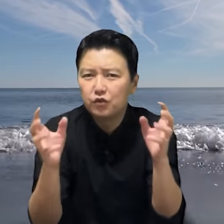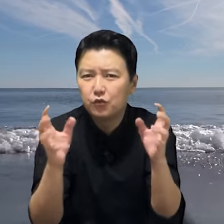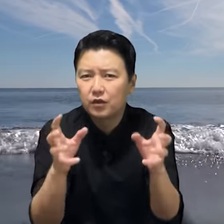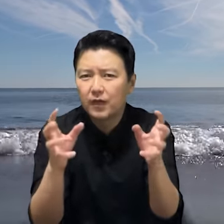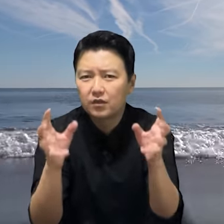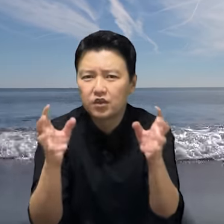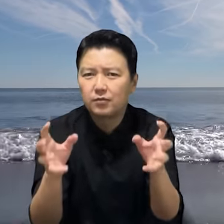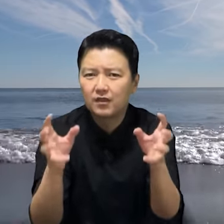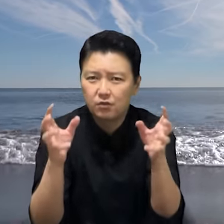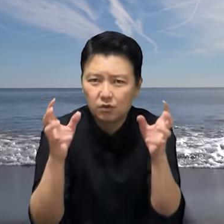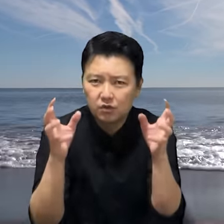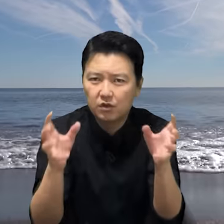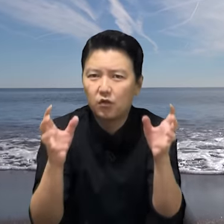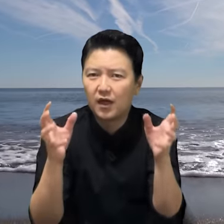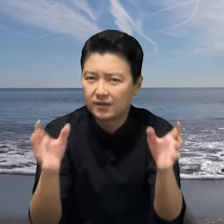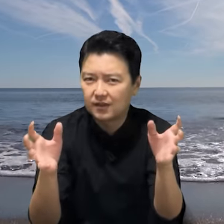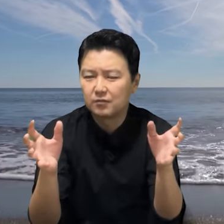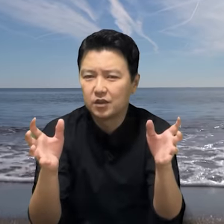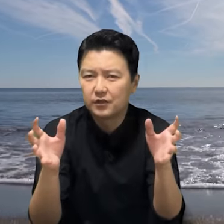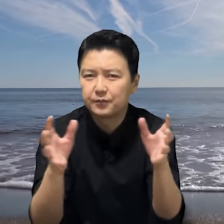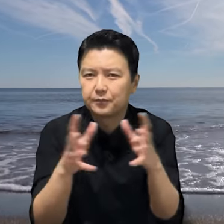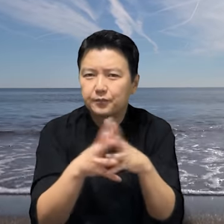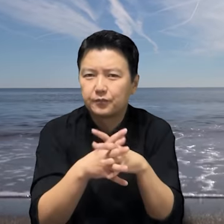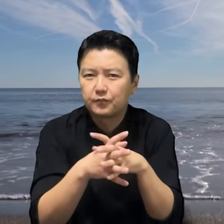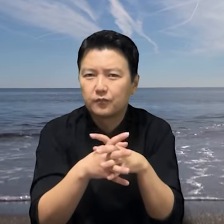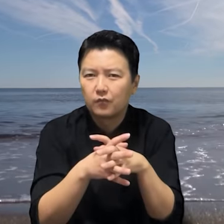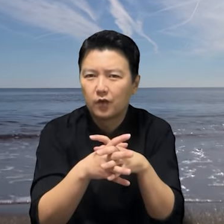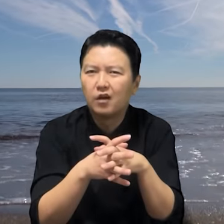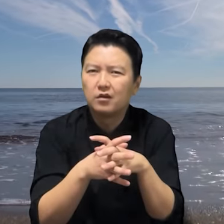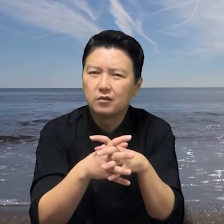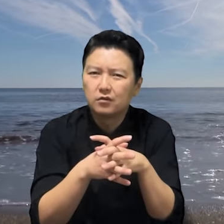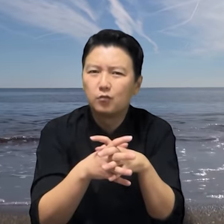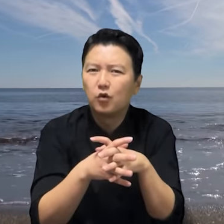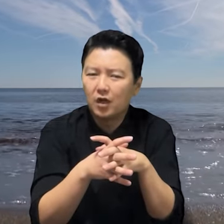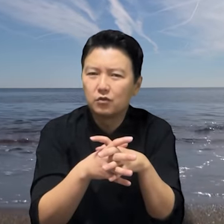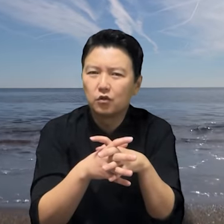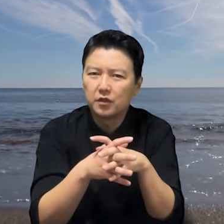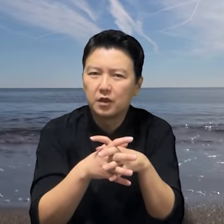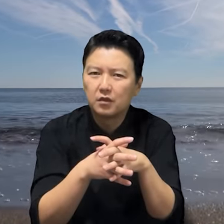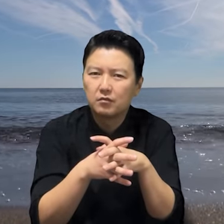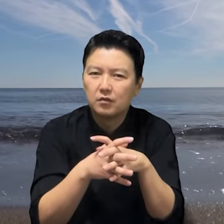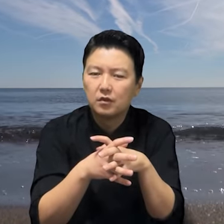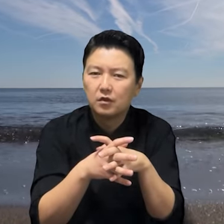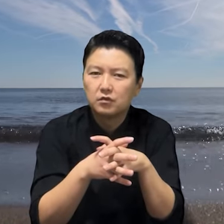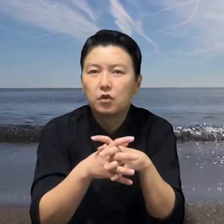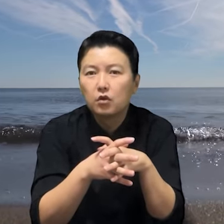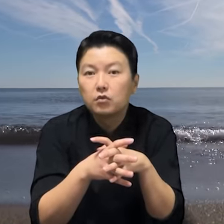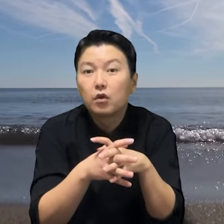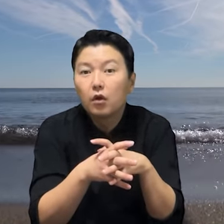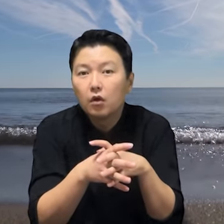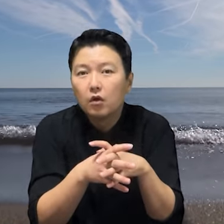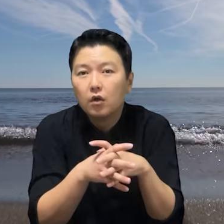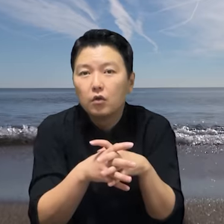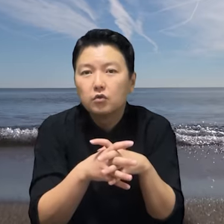위협하여 집안으로 들어와 앉았습니다. 어이 넌 뭐하는 놈이야? 저 저요? 저